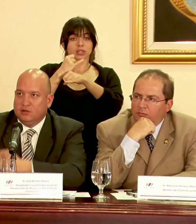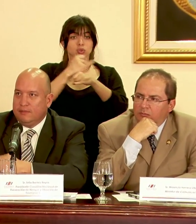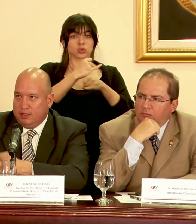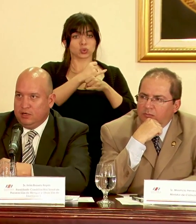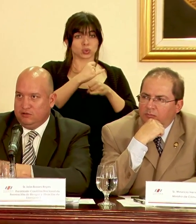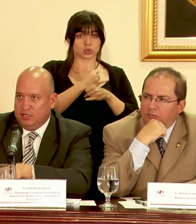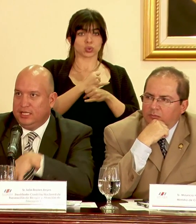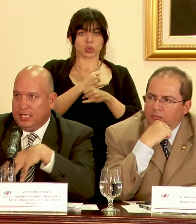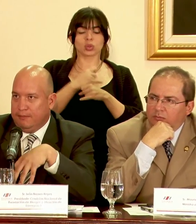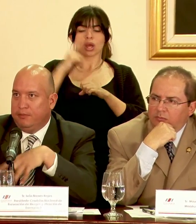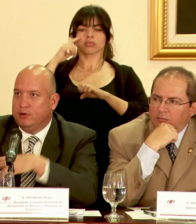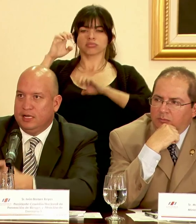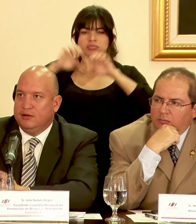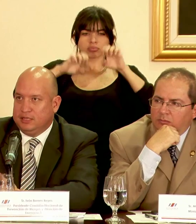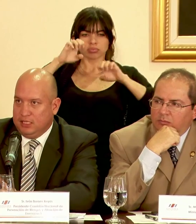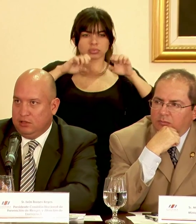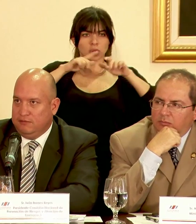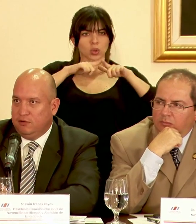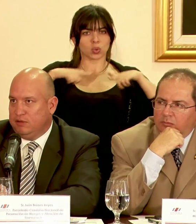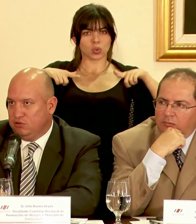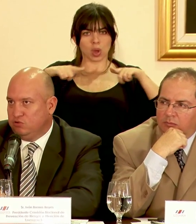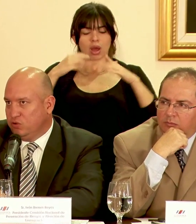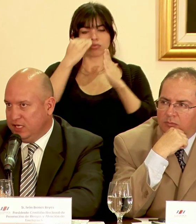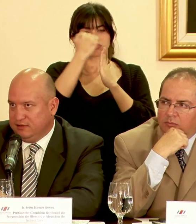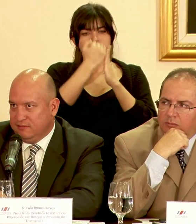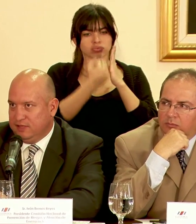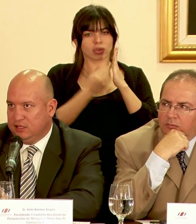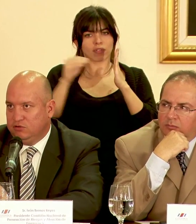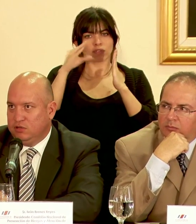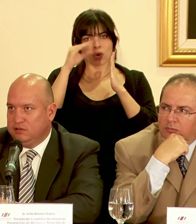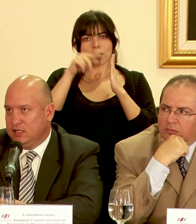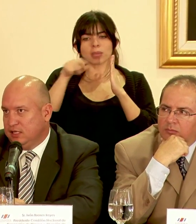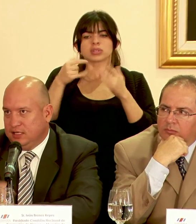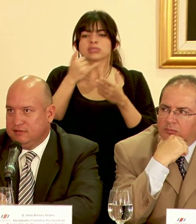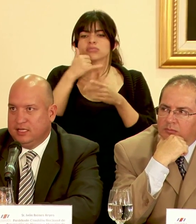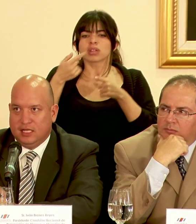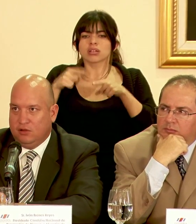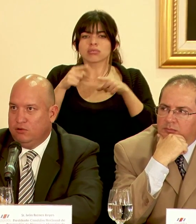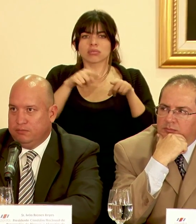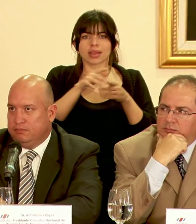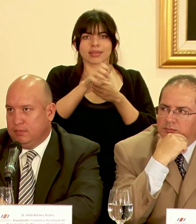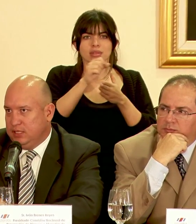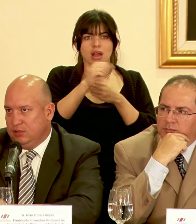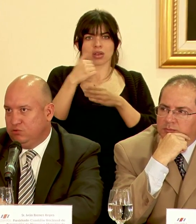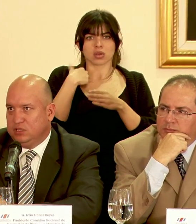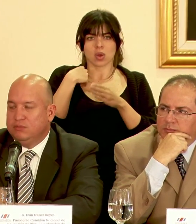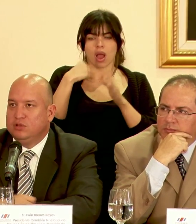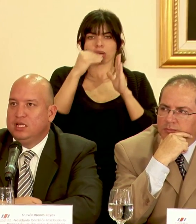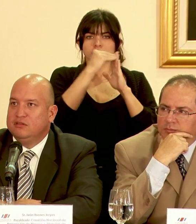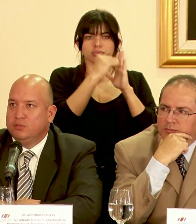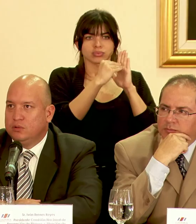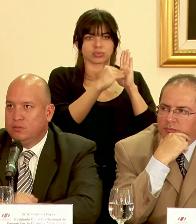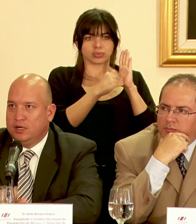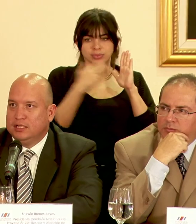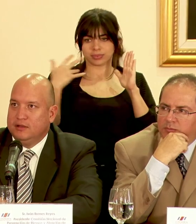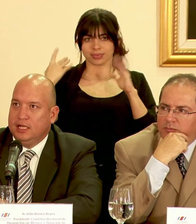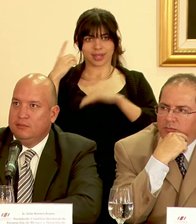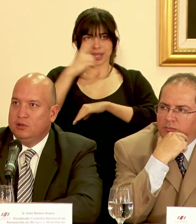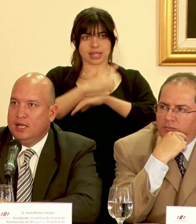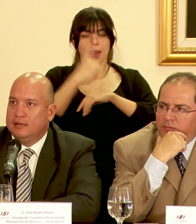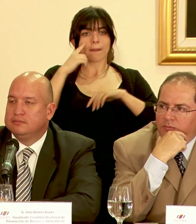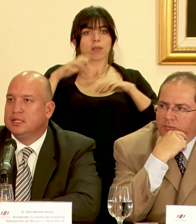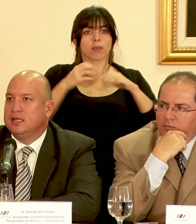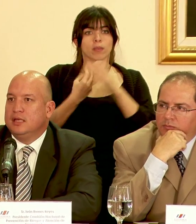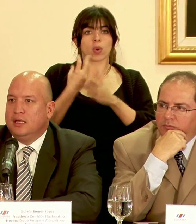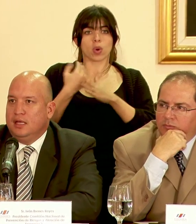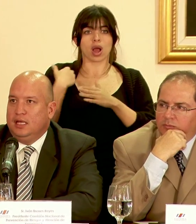están haciendo las valoraciones de campo levantando la información sobre las afectaciones que se han dado en los últimos días por la actividad